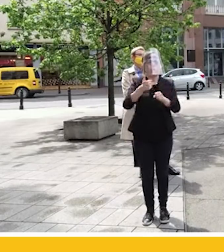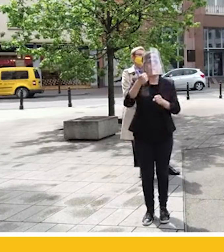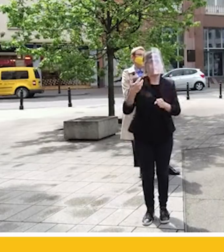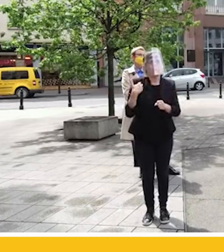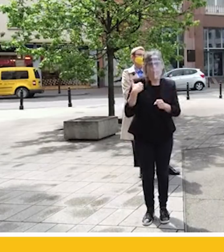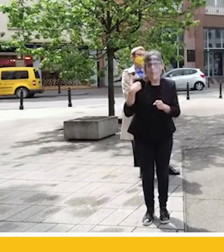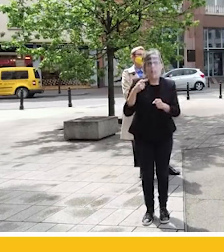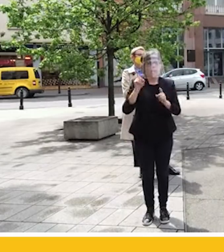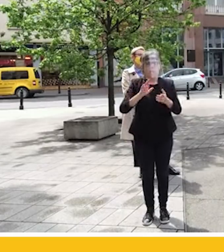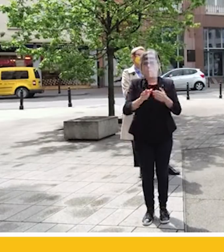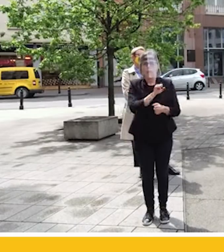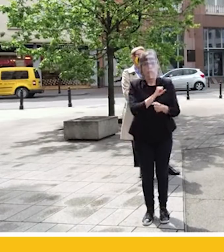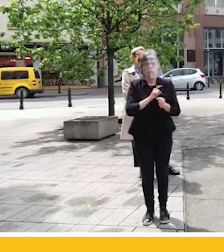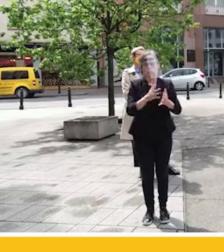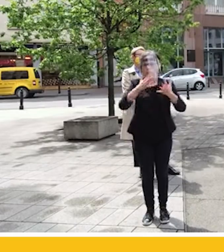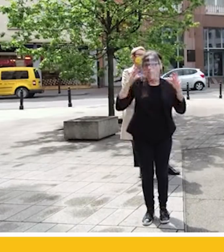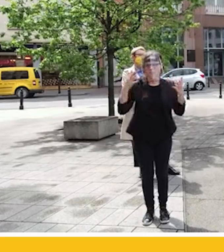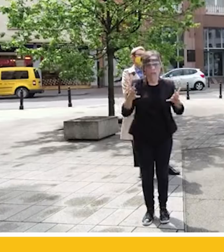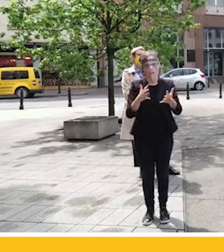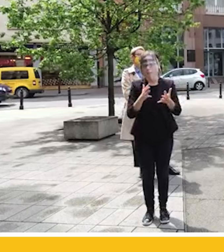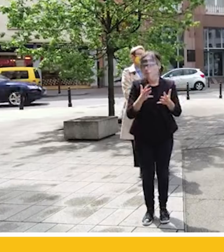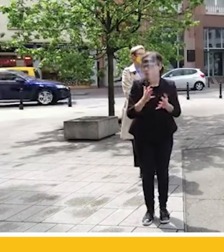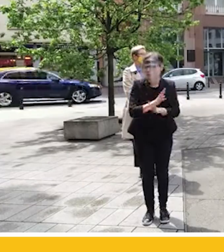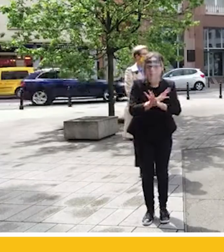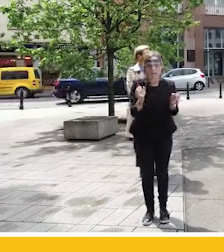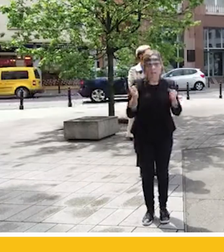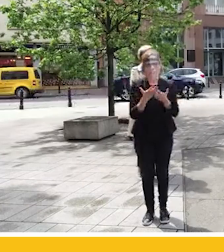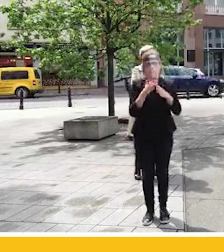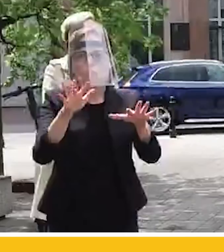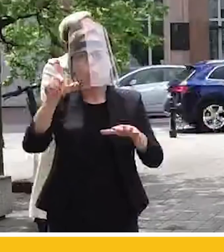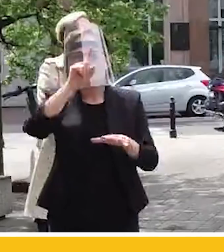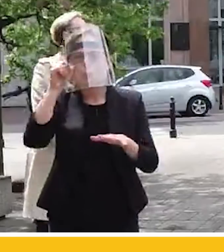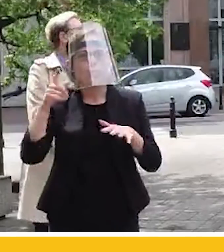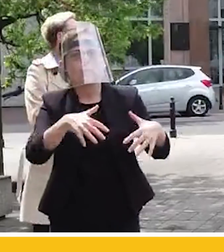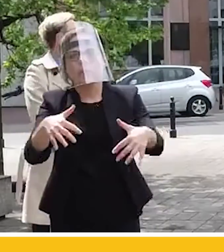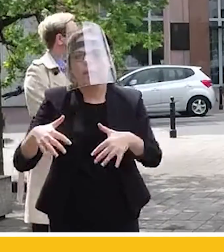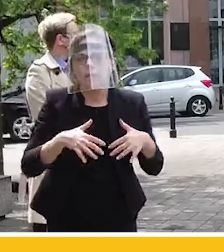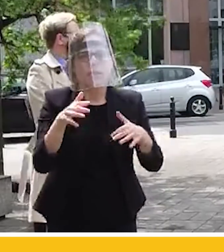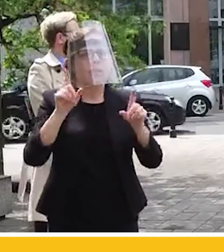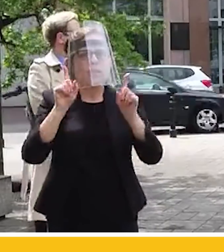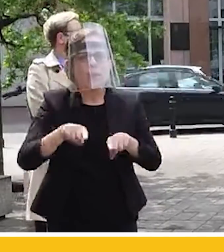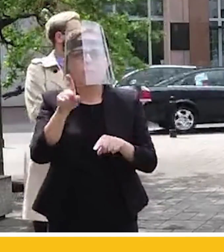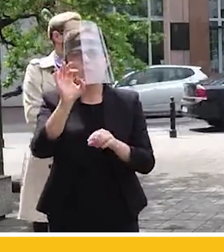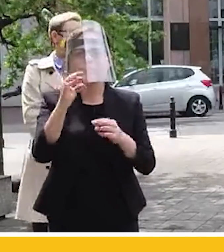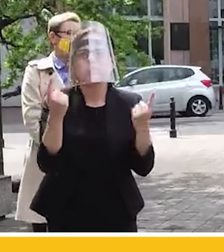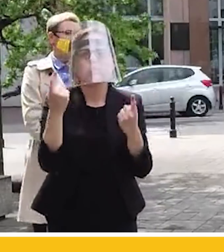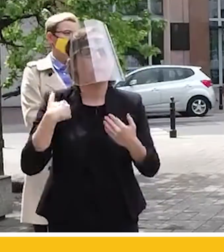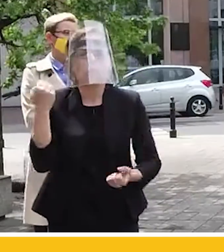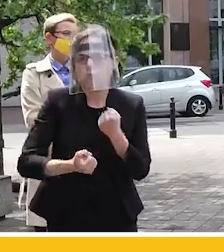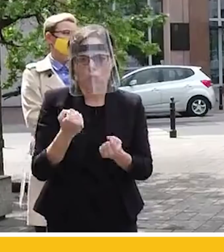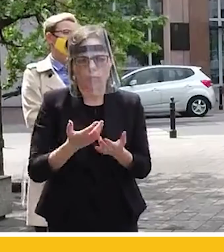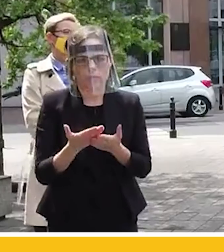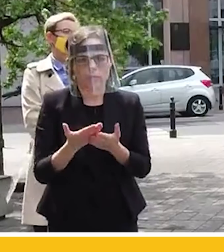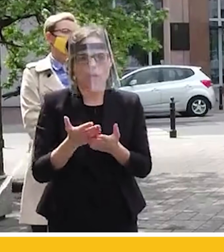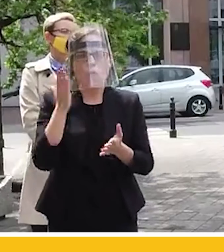wieku to był dramat, który wiązał wielu z nas ręce, który doprowadzał do naprawdę dramatycznych sytuacji. Oto mamy dane